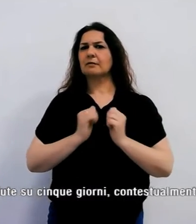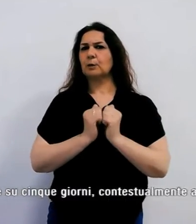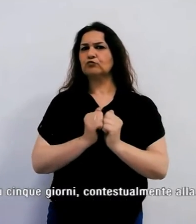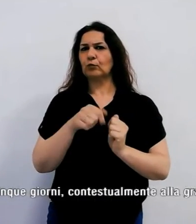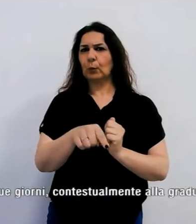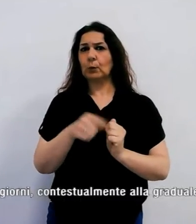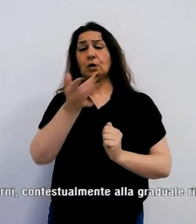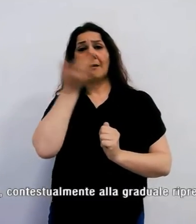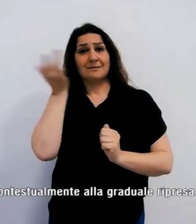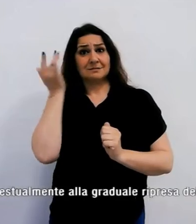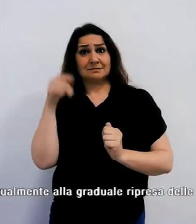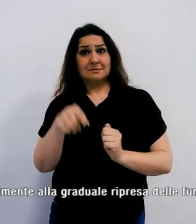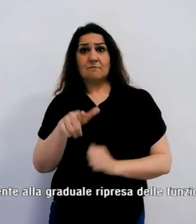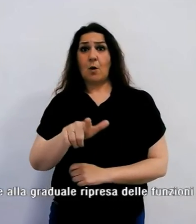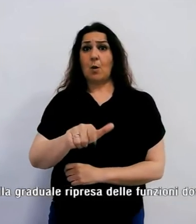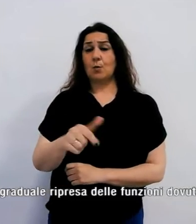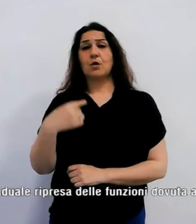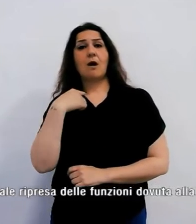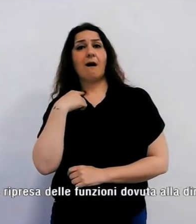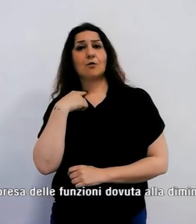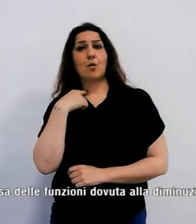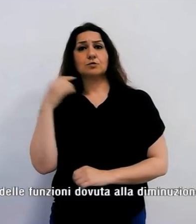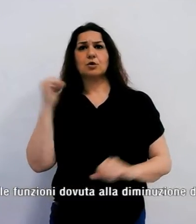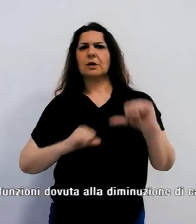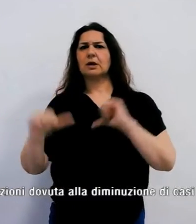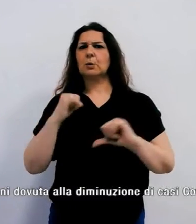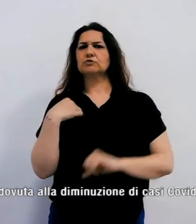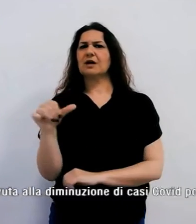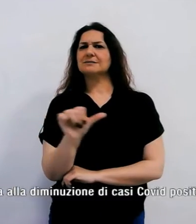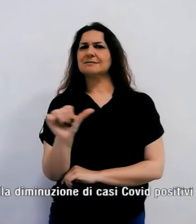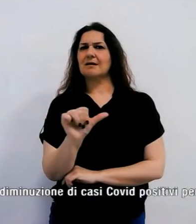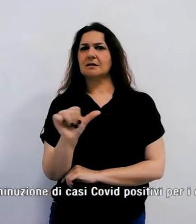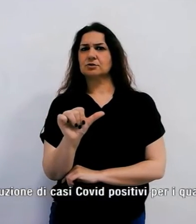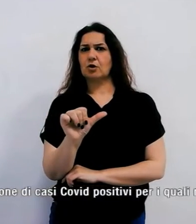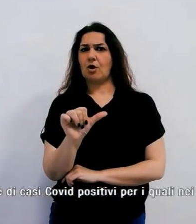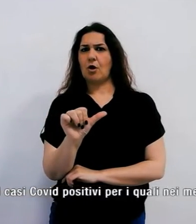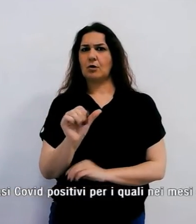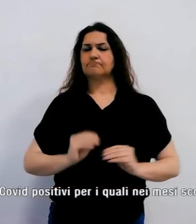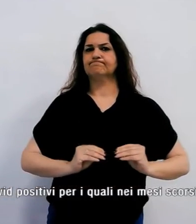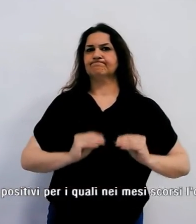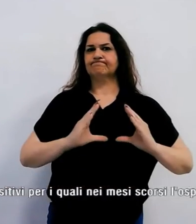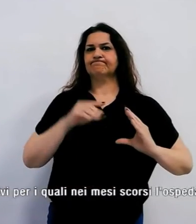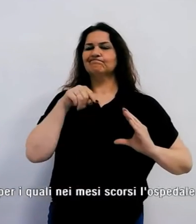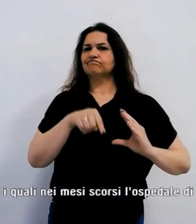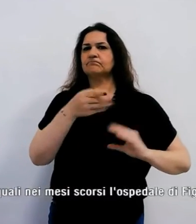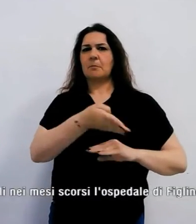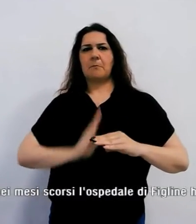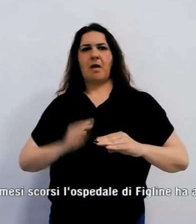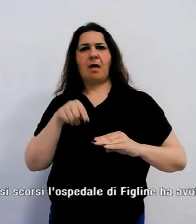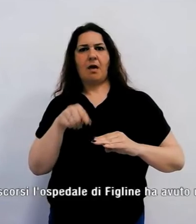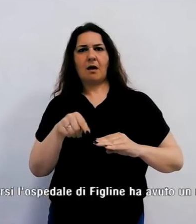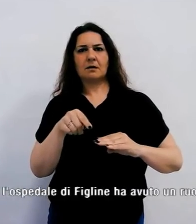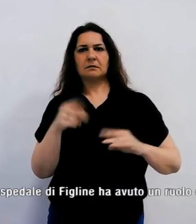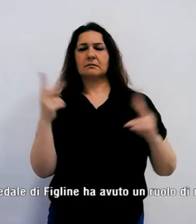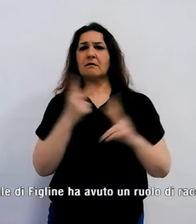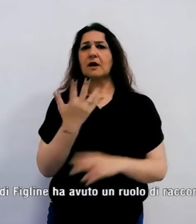luglio e agosto, la chirurgia del Serristori viene reattivata solo in parte, con sedute su cinque giorni